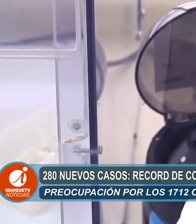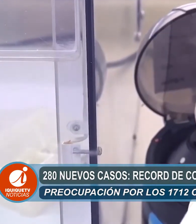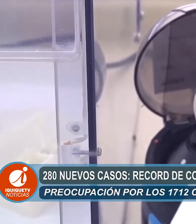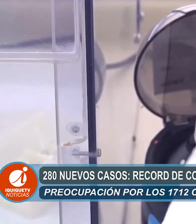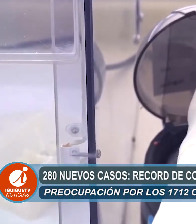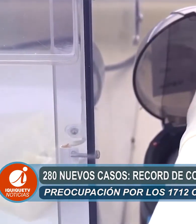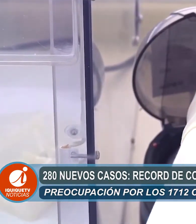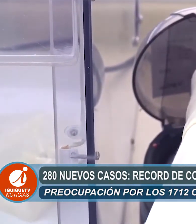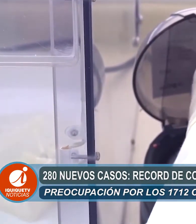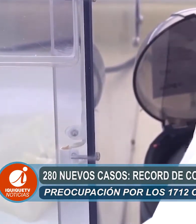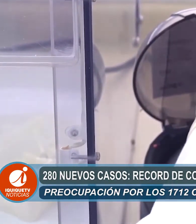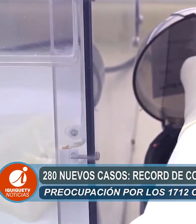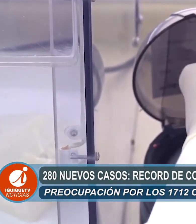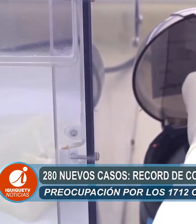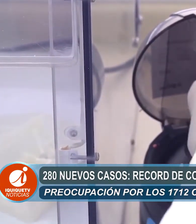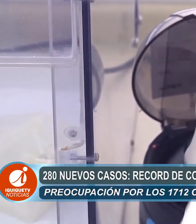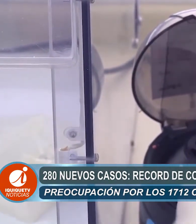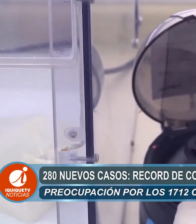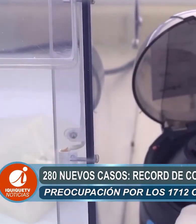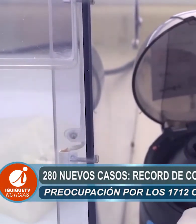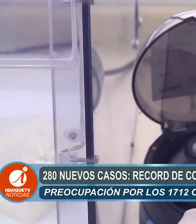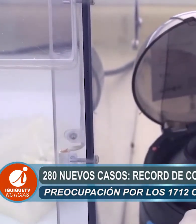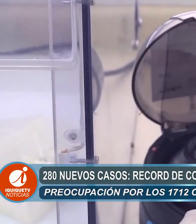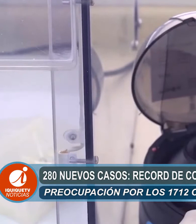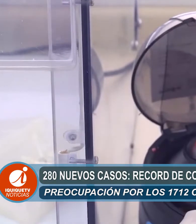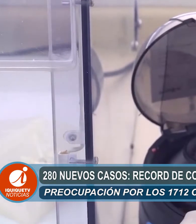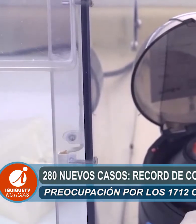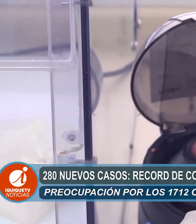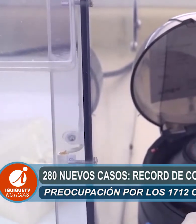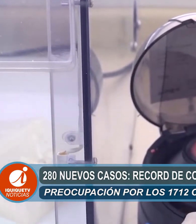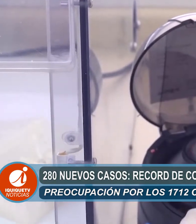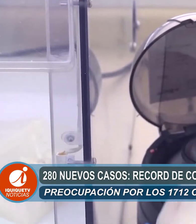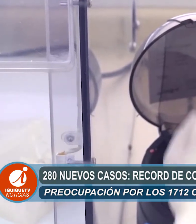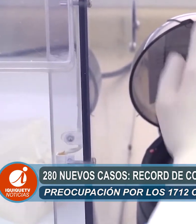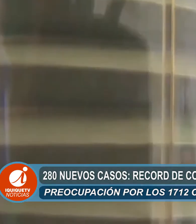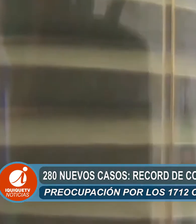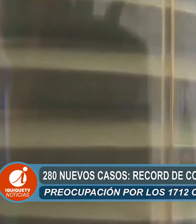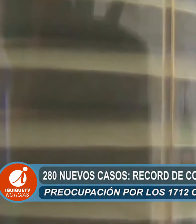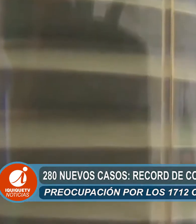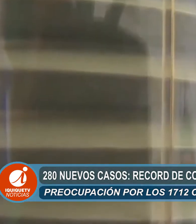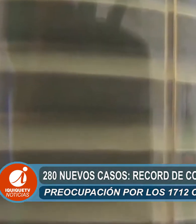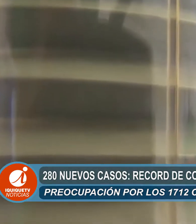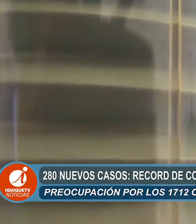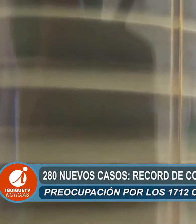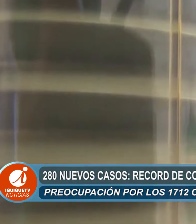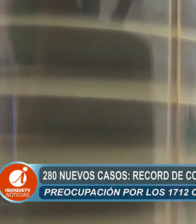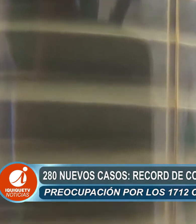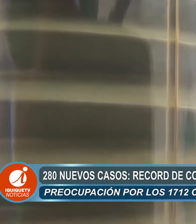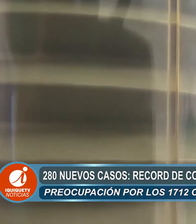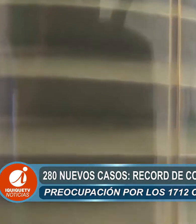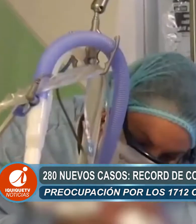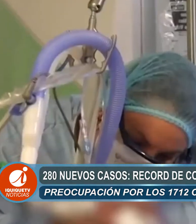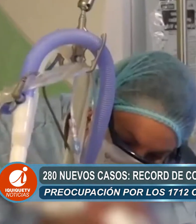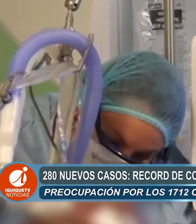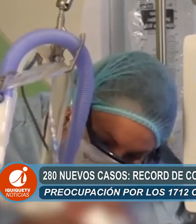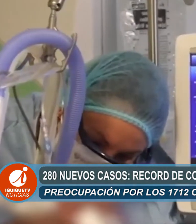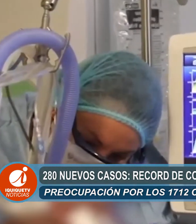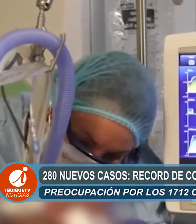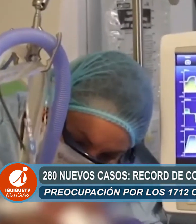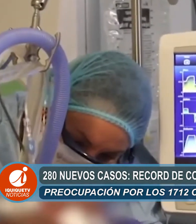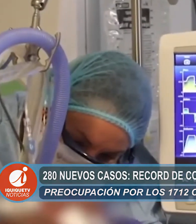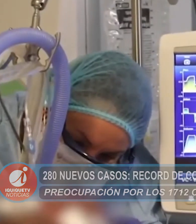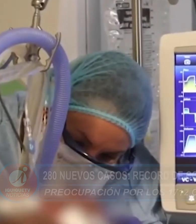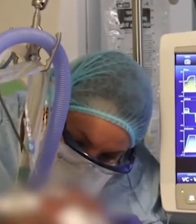La cifra más alta de los últimos seis meses en la región de Tarapacá. Sin embargo la mayor preocupación es por las comunas de